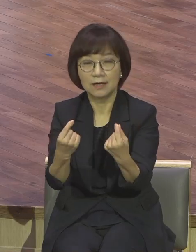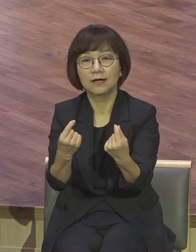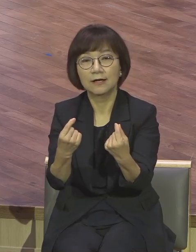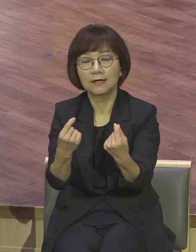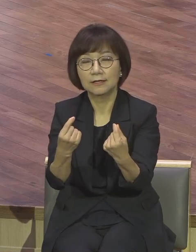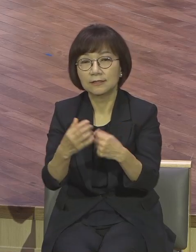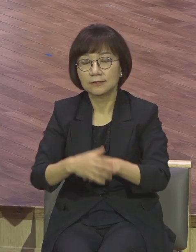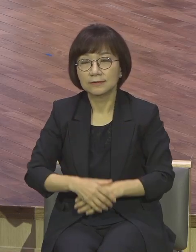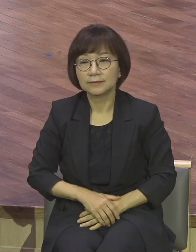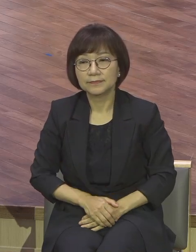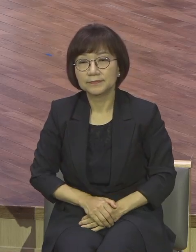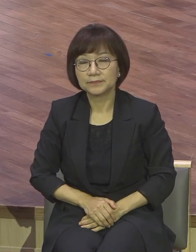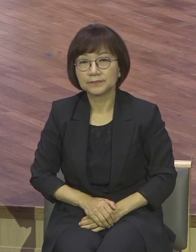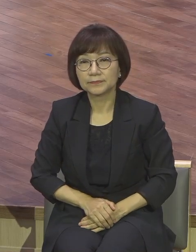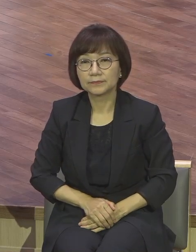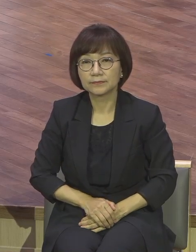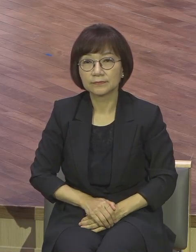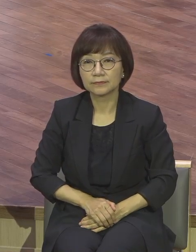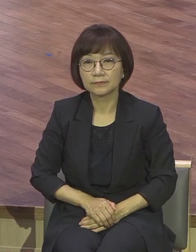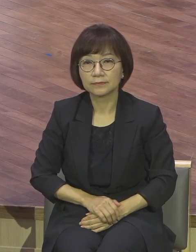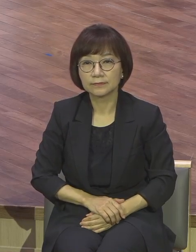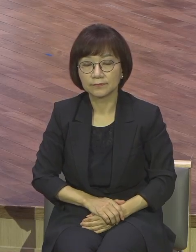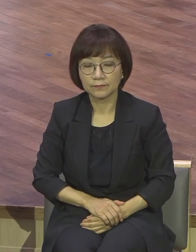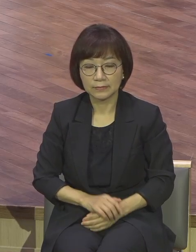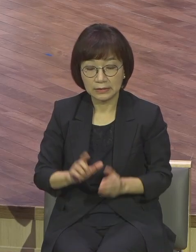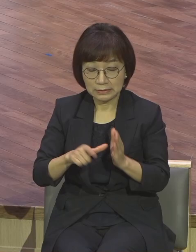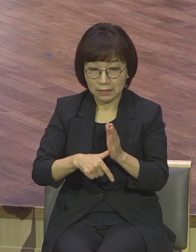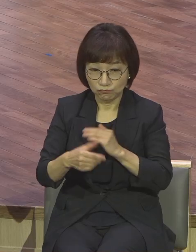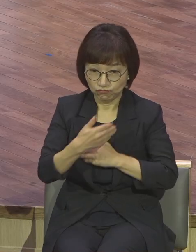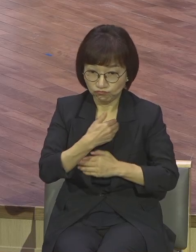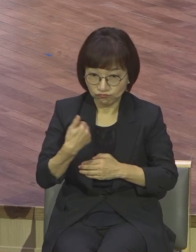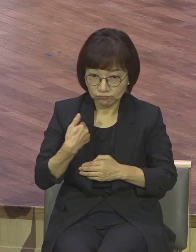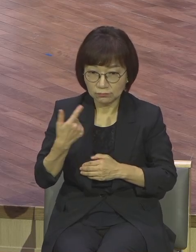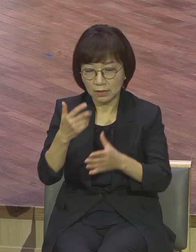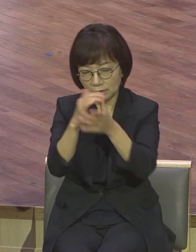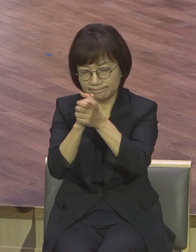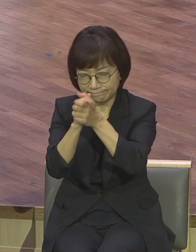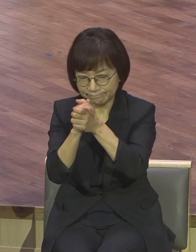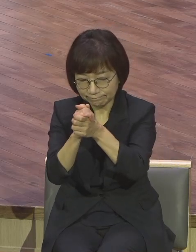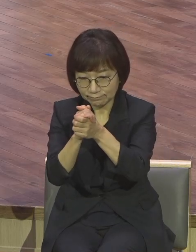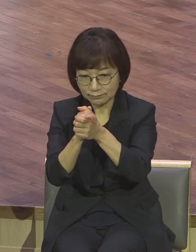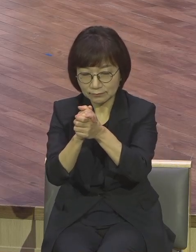시가 만나면 그냥 기도하고 뭐 좀 여유 있으면 검식 기도하고